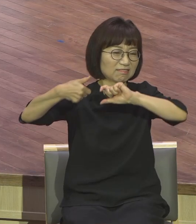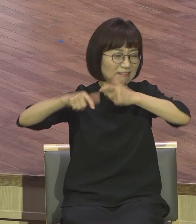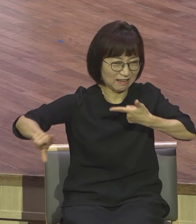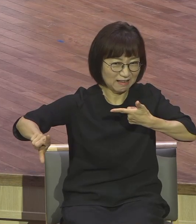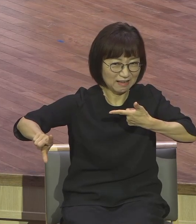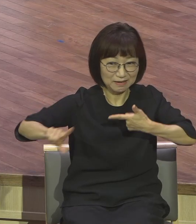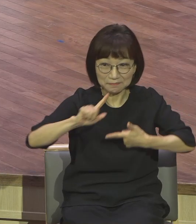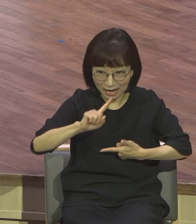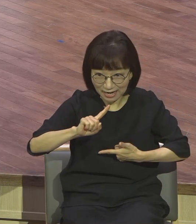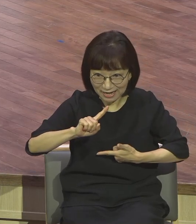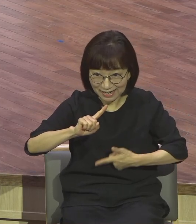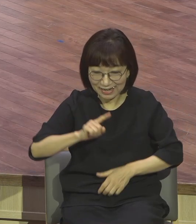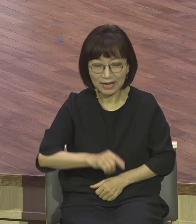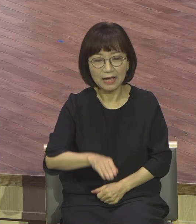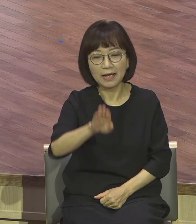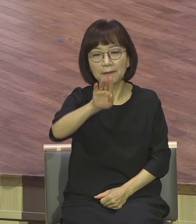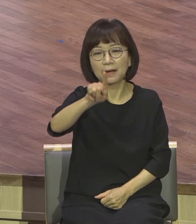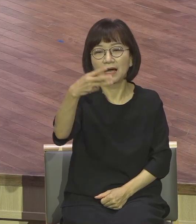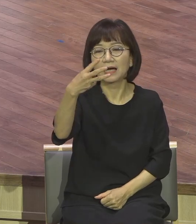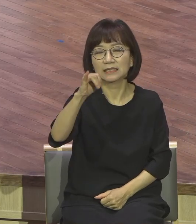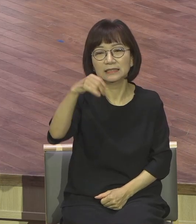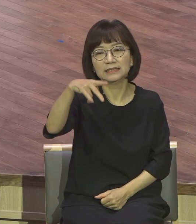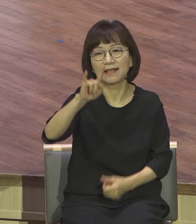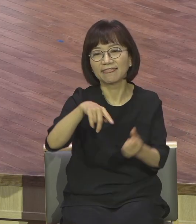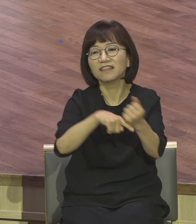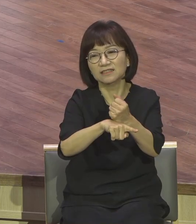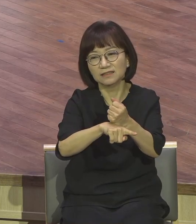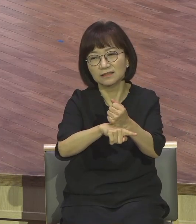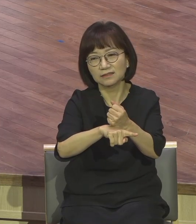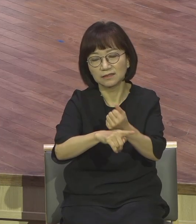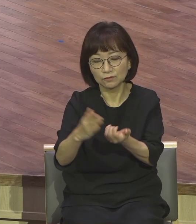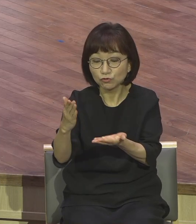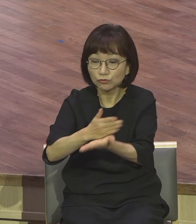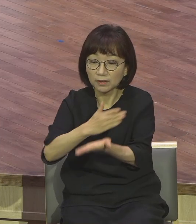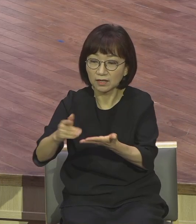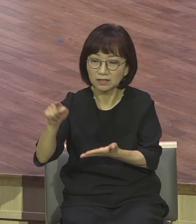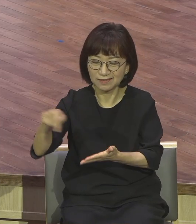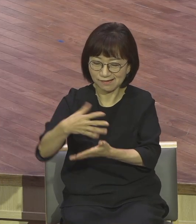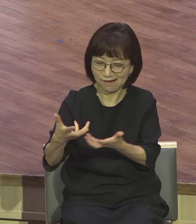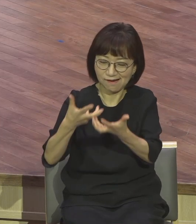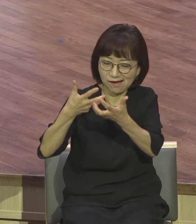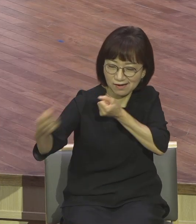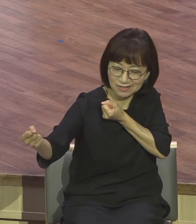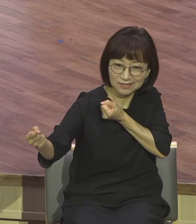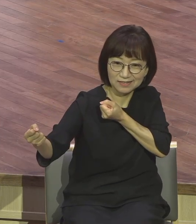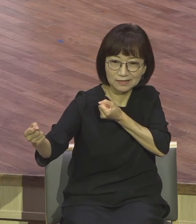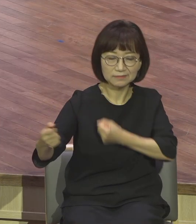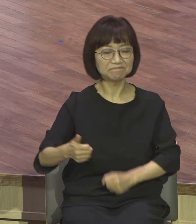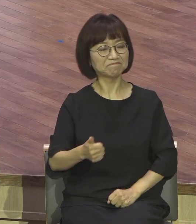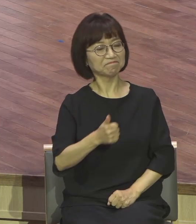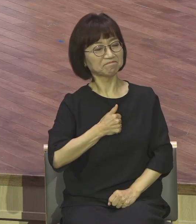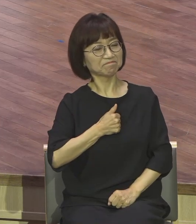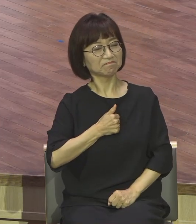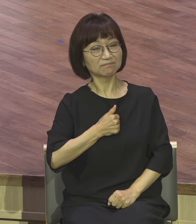뜻 자체도 구별되었다, 분리되었다 그런 뜻이에요. 이들은